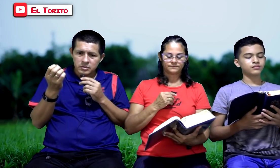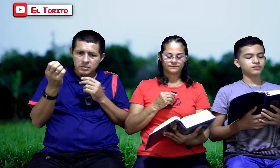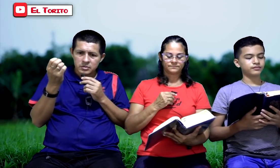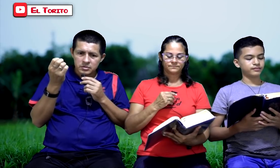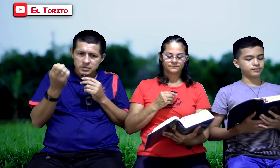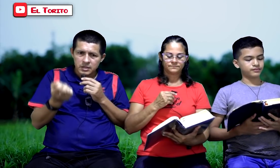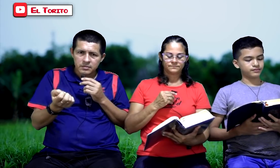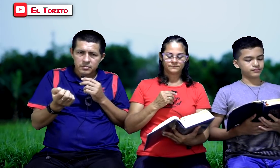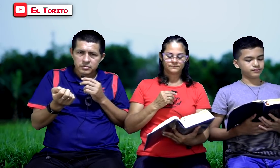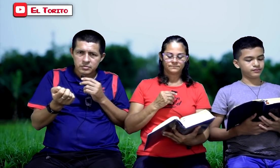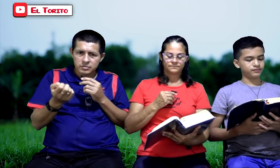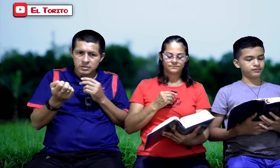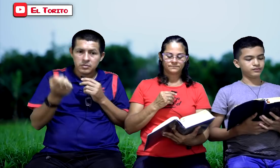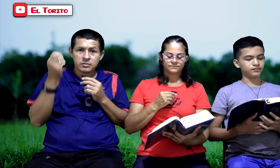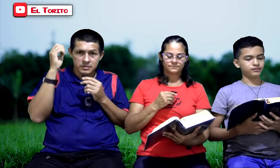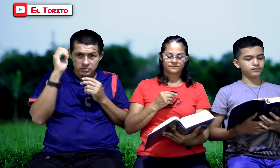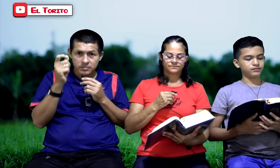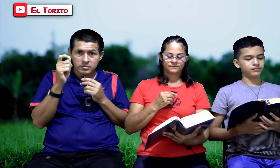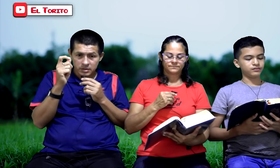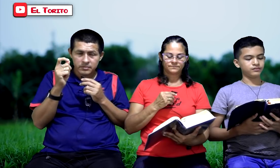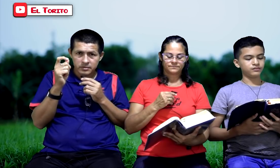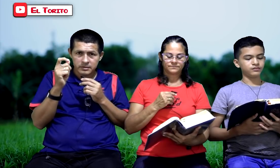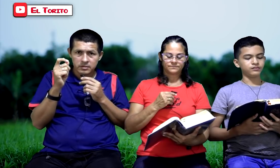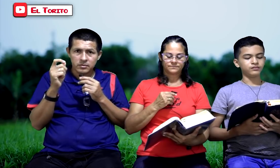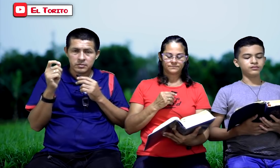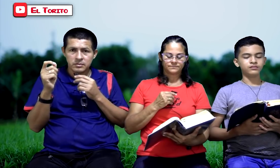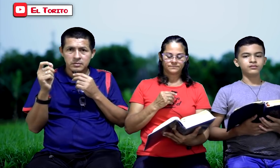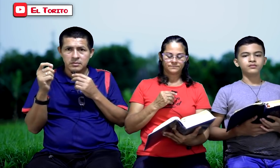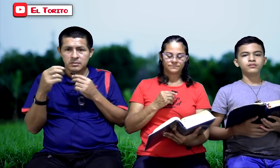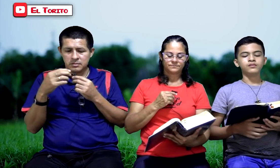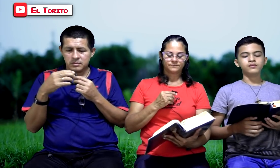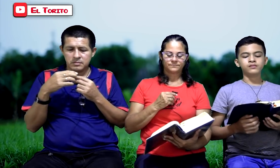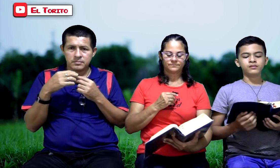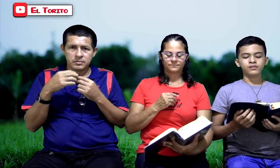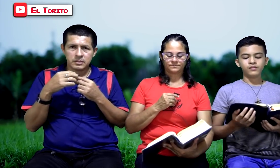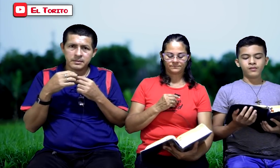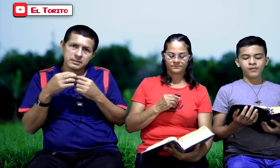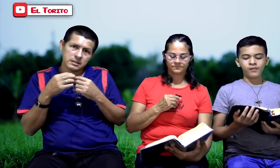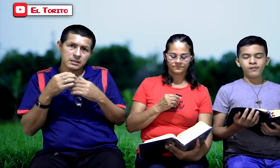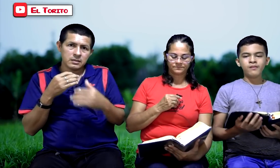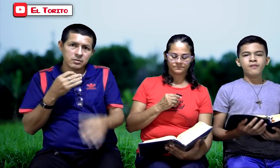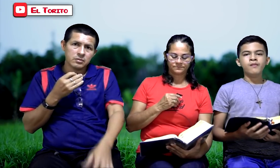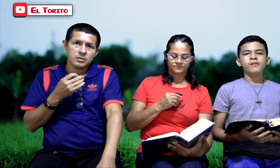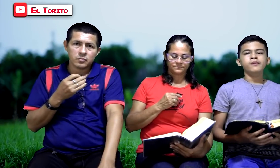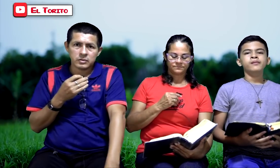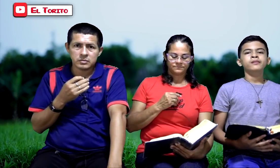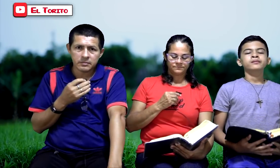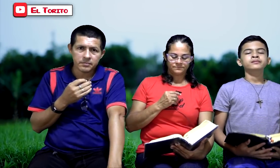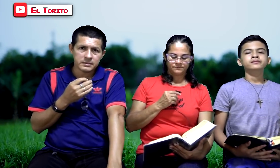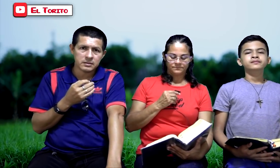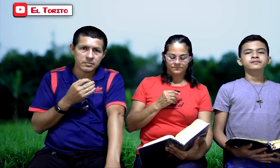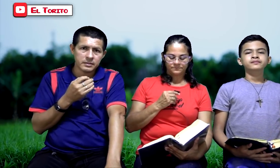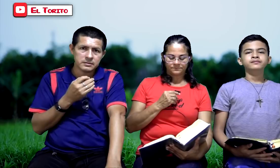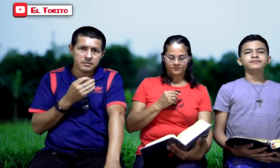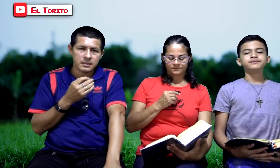Somos siervos de Dios. Si somos siervos de Dios. Porque pareciera que no, cuando estamos pasando por encima